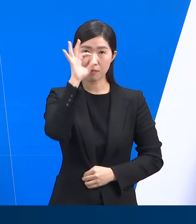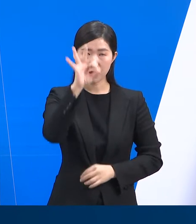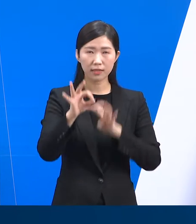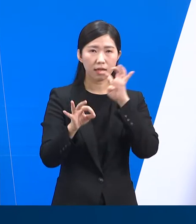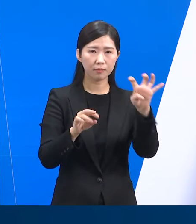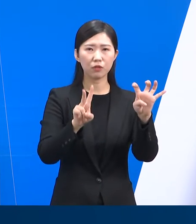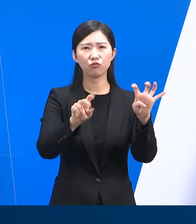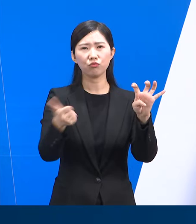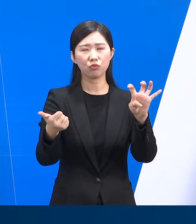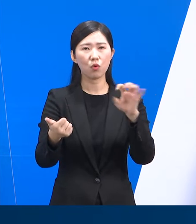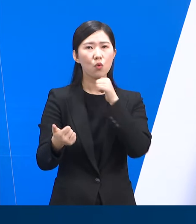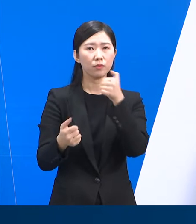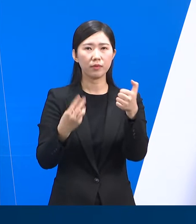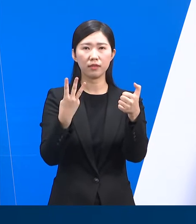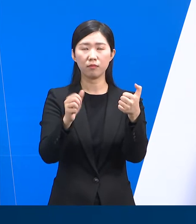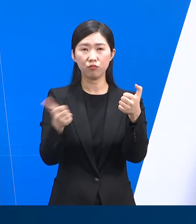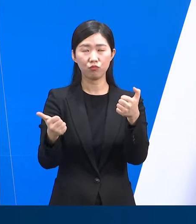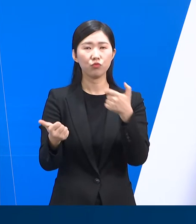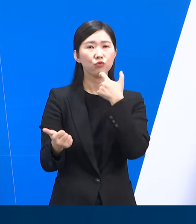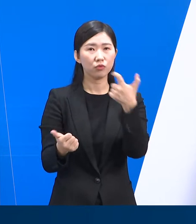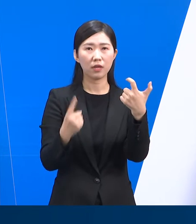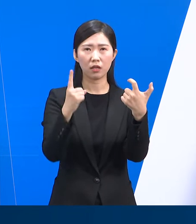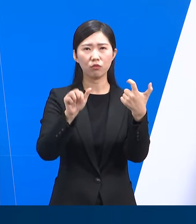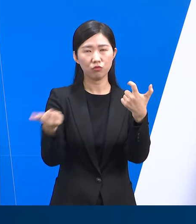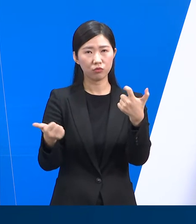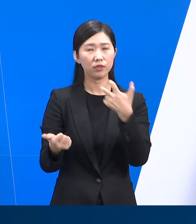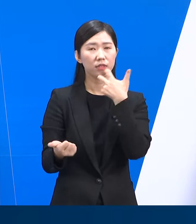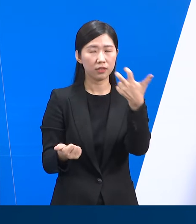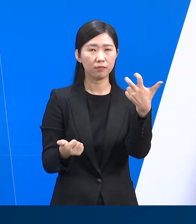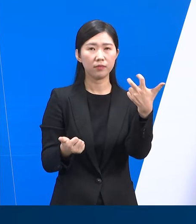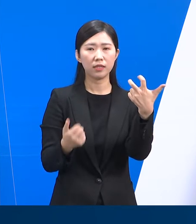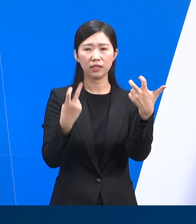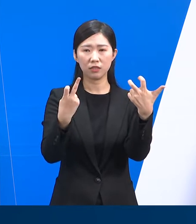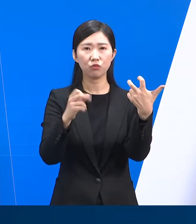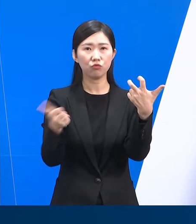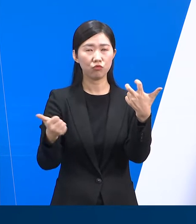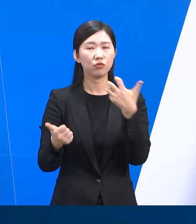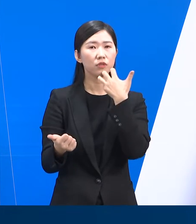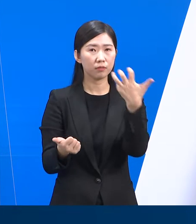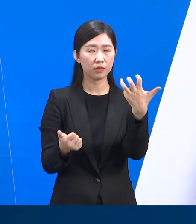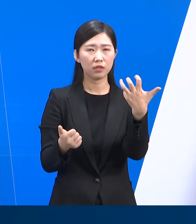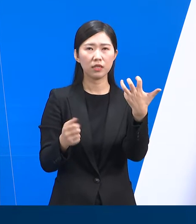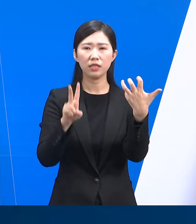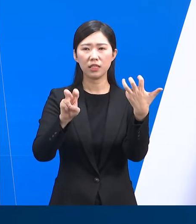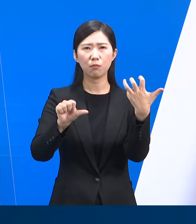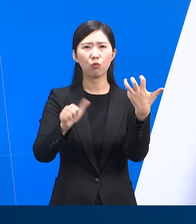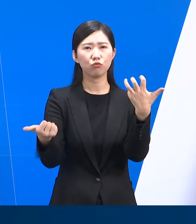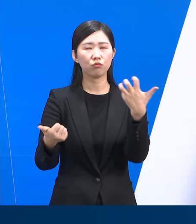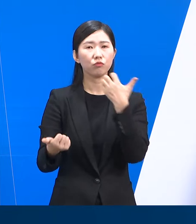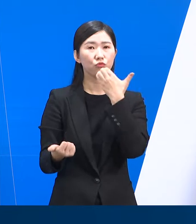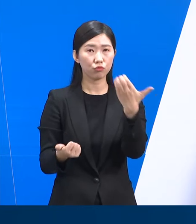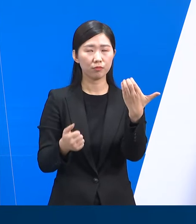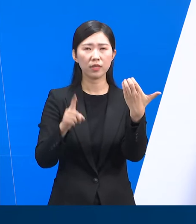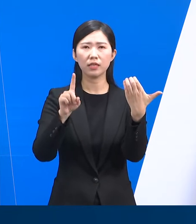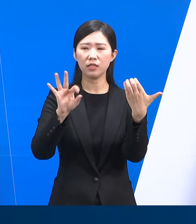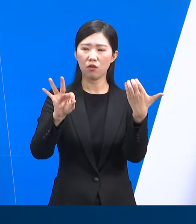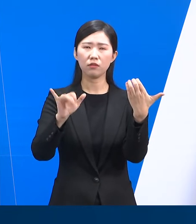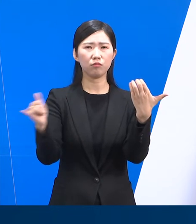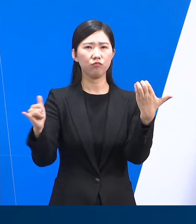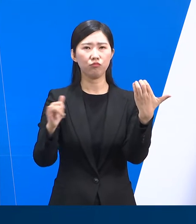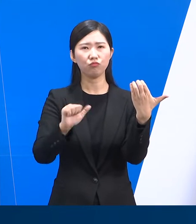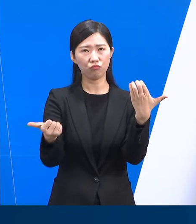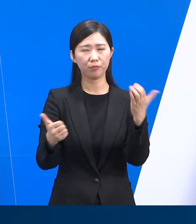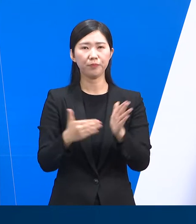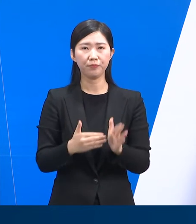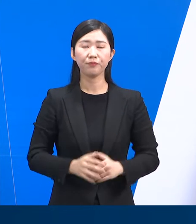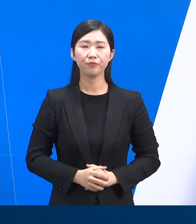40대 2명 50대 3명 60대 1명 70대 12명 80대 25명 90대 10명으로 나타났습니다.